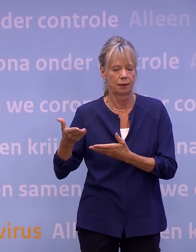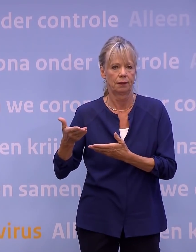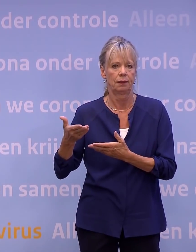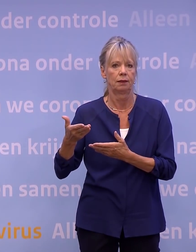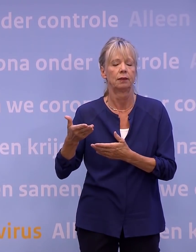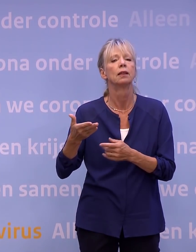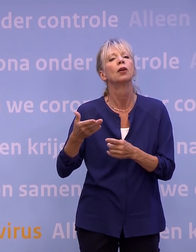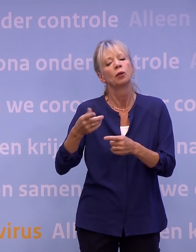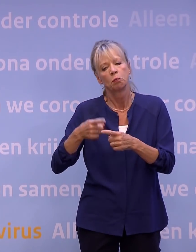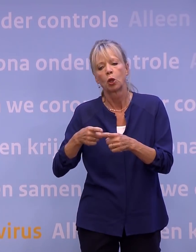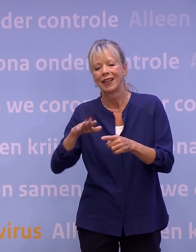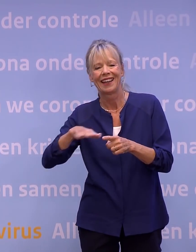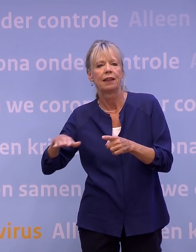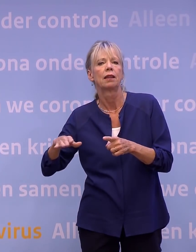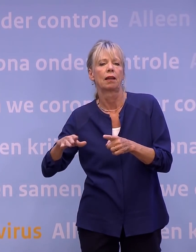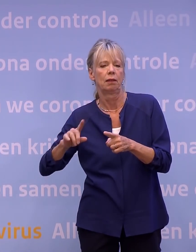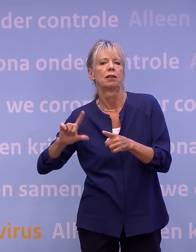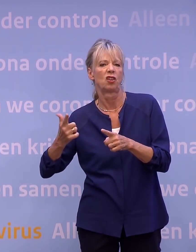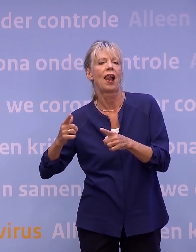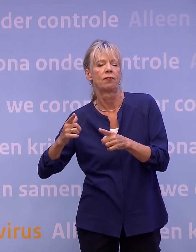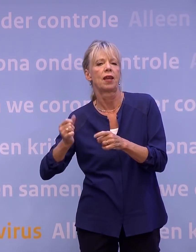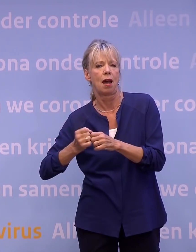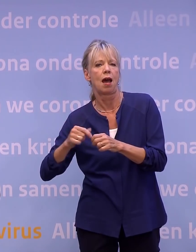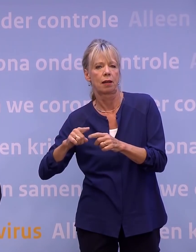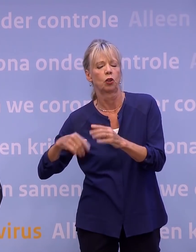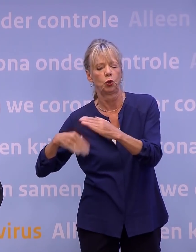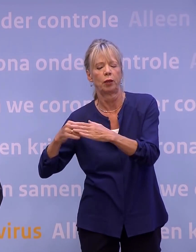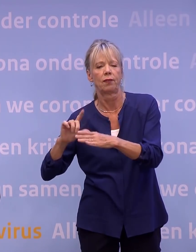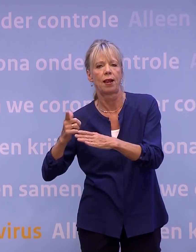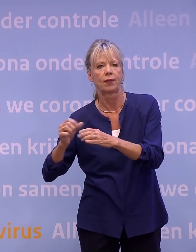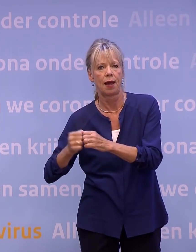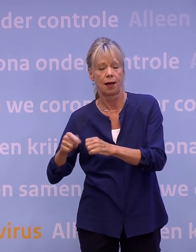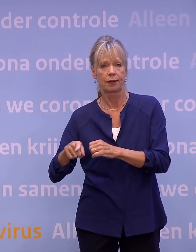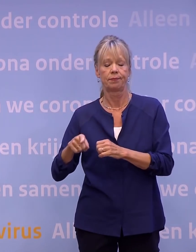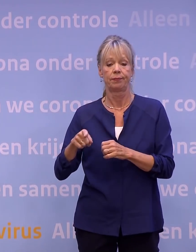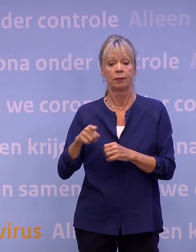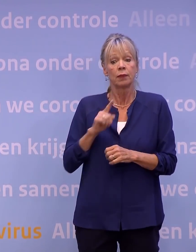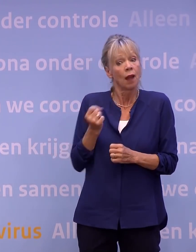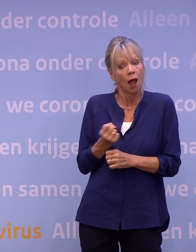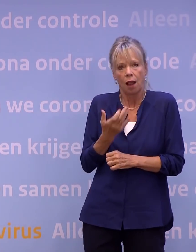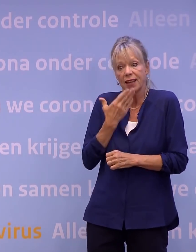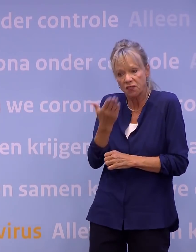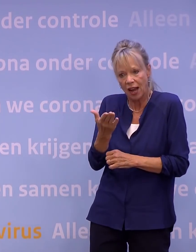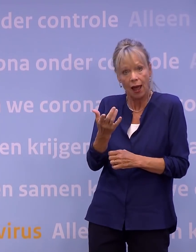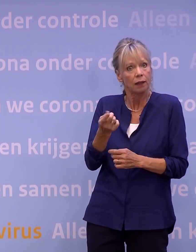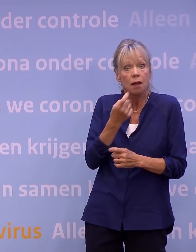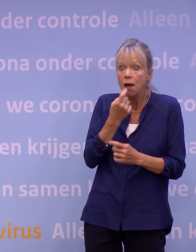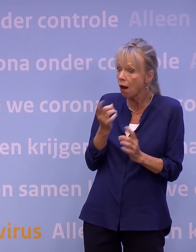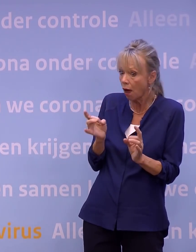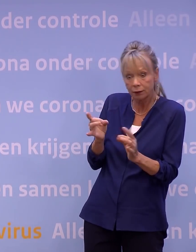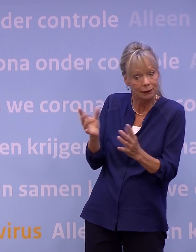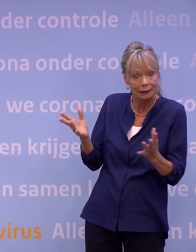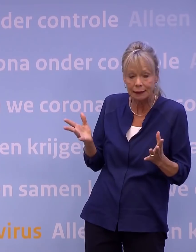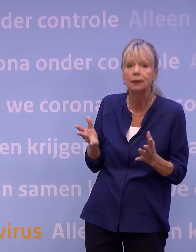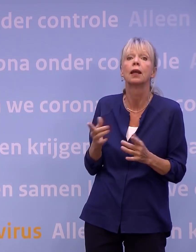twaalf jaar niet meegerekend. Vraag of iedereen klachtenvrij is. En natuurlijk op anderhalve meter.